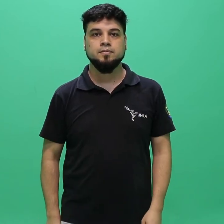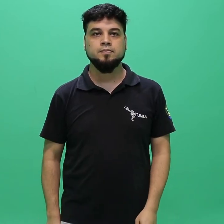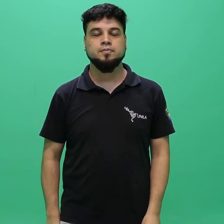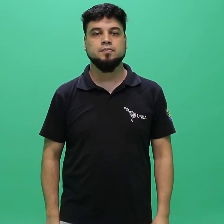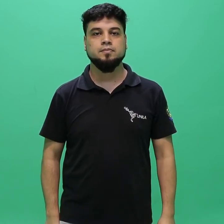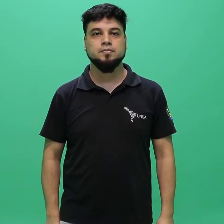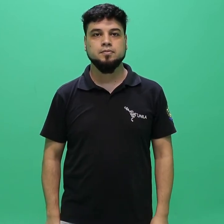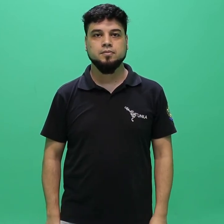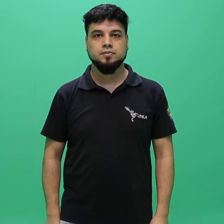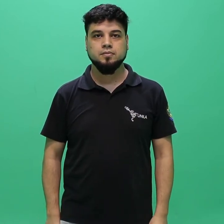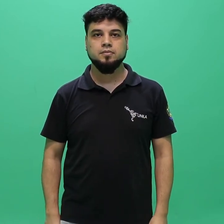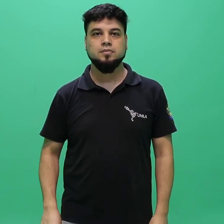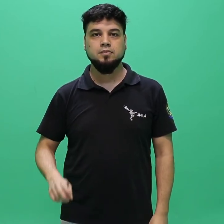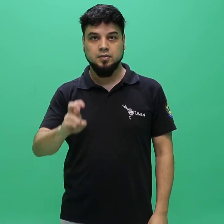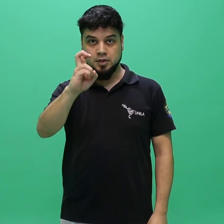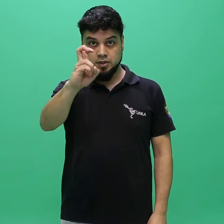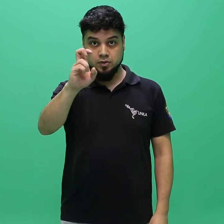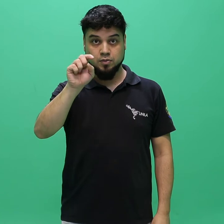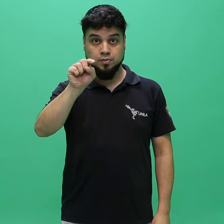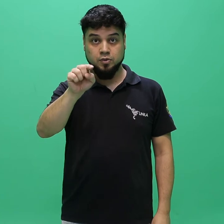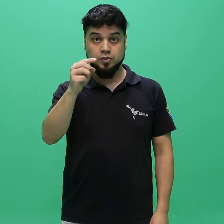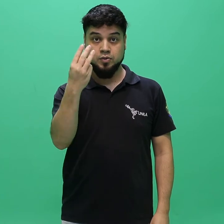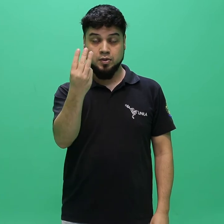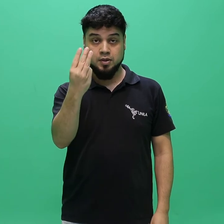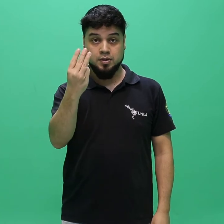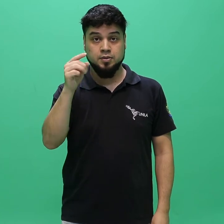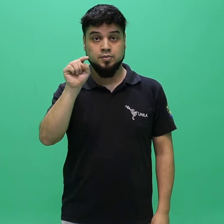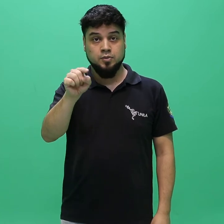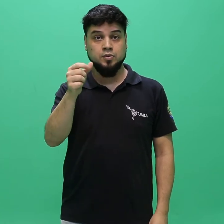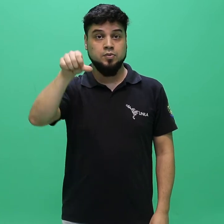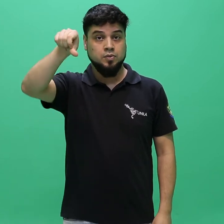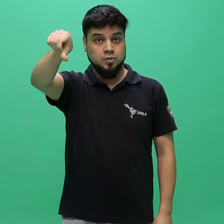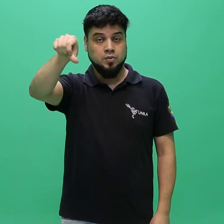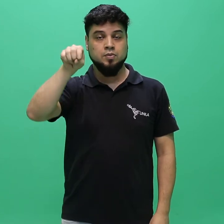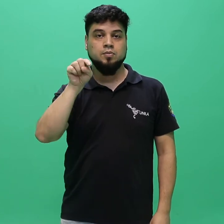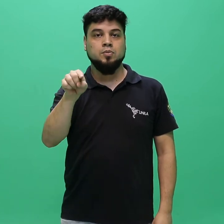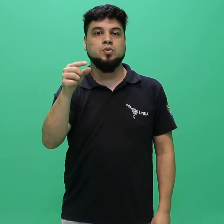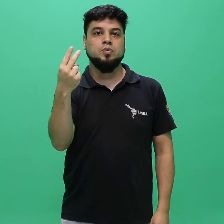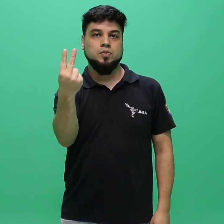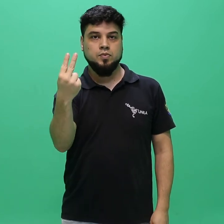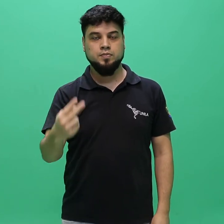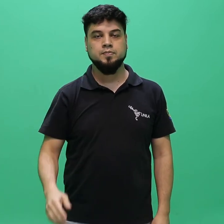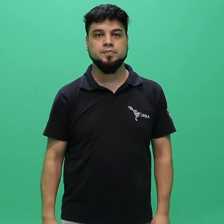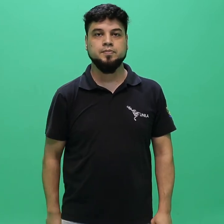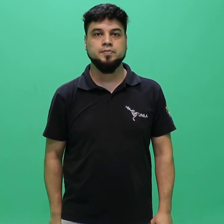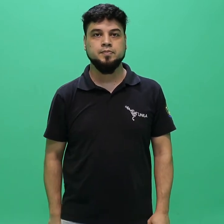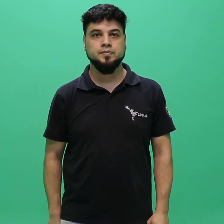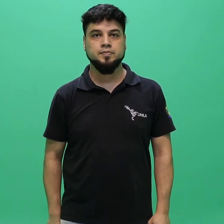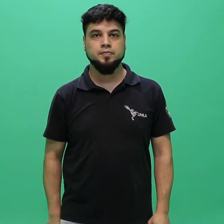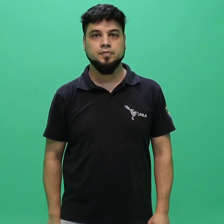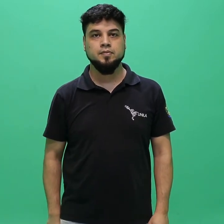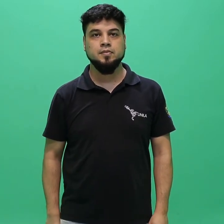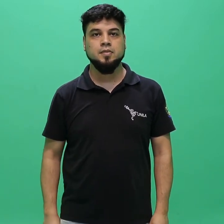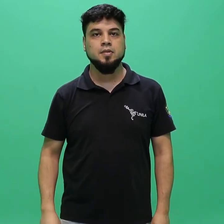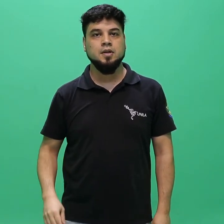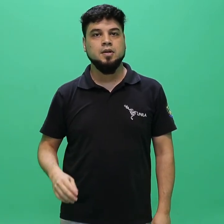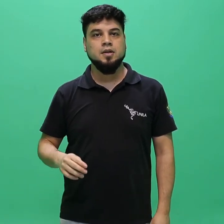5.3.9.2. Caso histórico escolar de